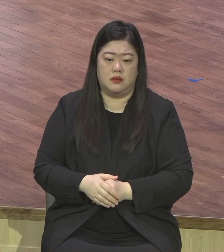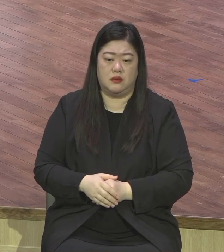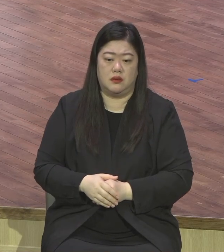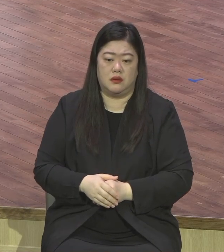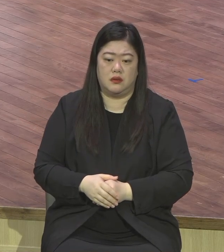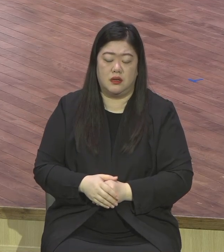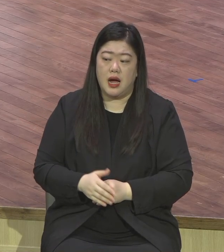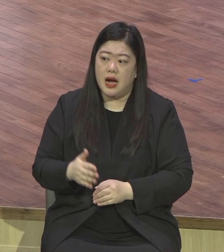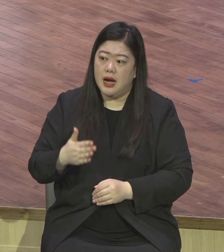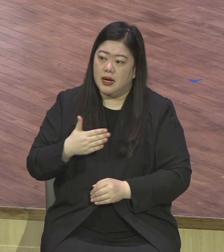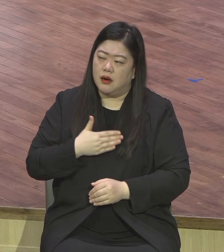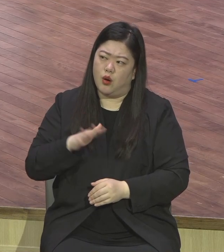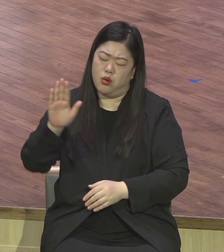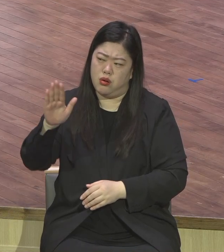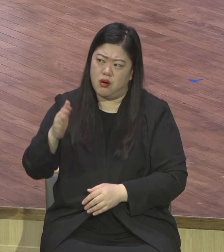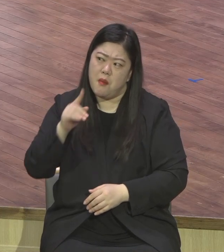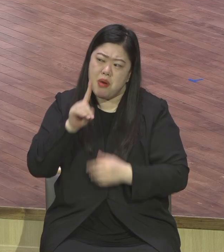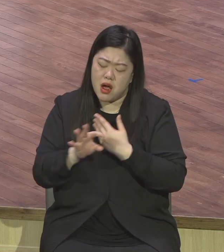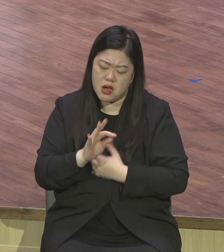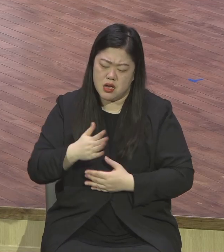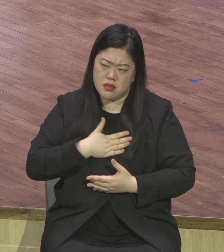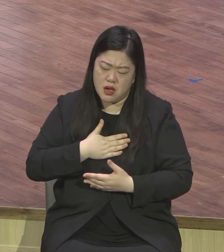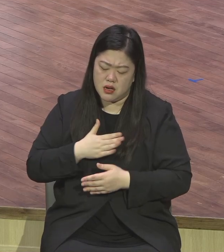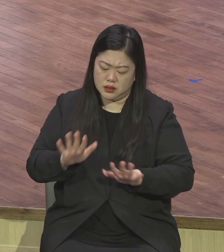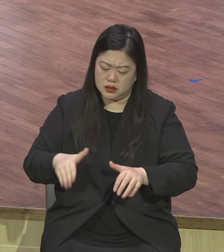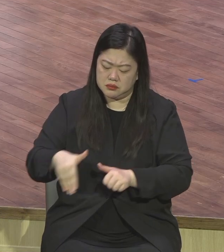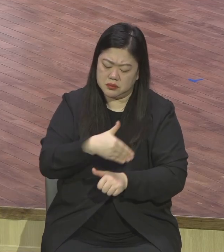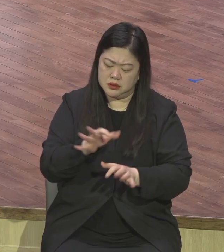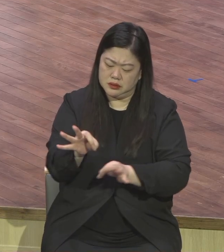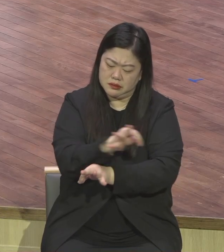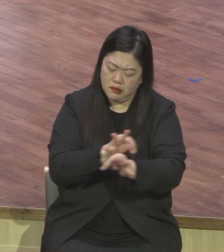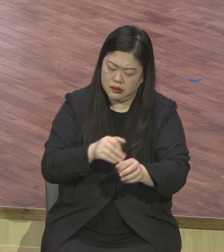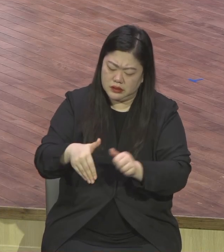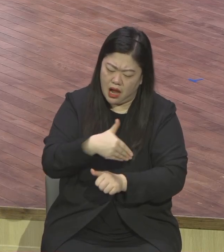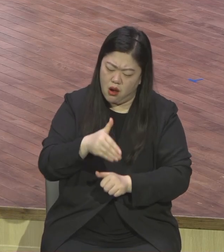망한 사람 봤지 하나님 앞에 드리고 망한 사람 본 적이 없어 모테로 신앙사 하면서